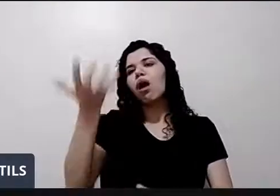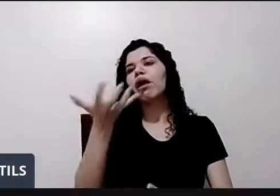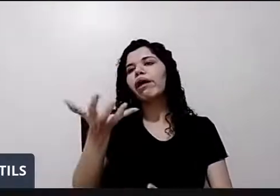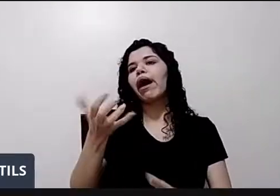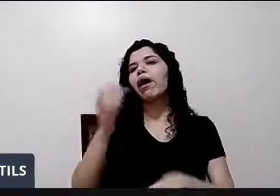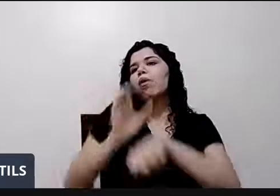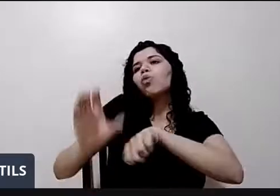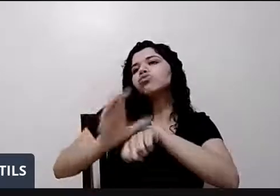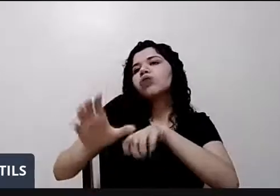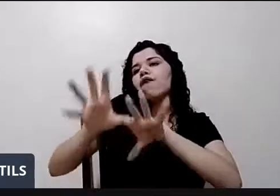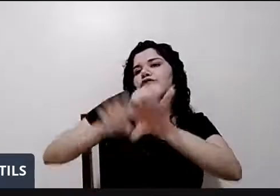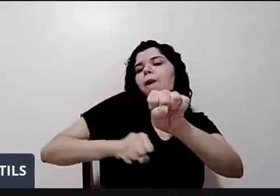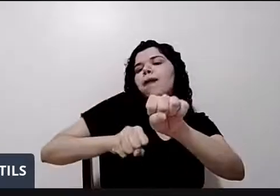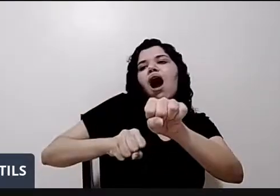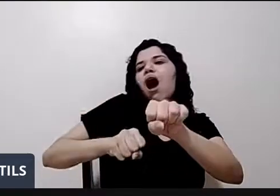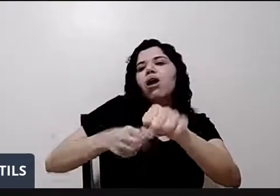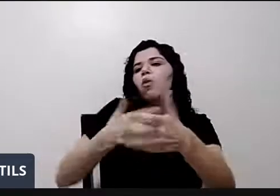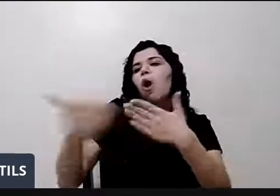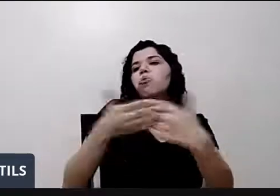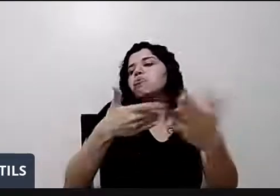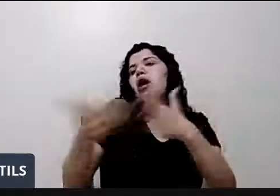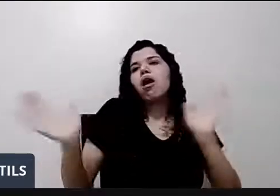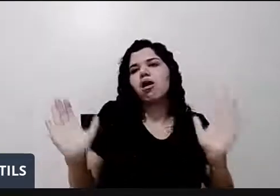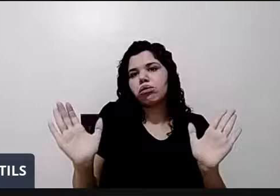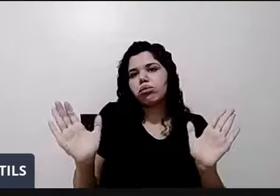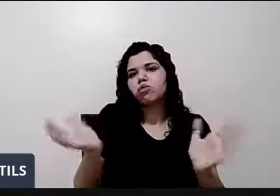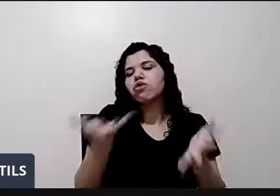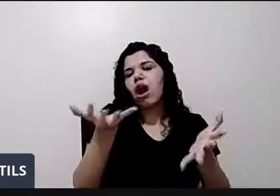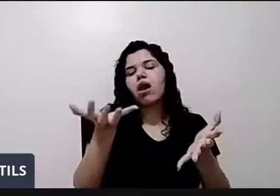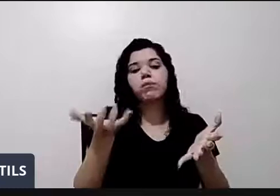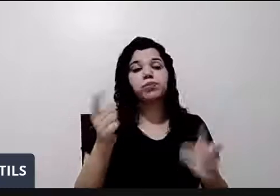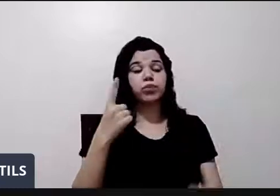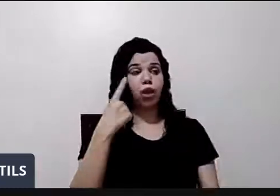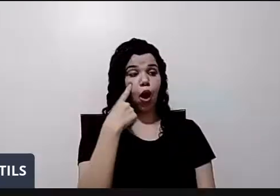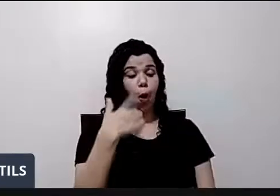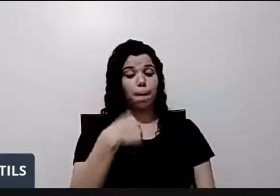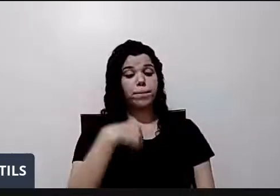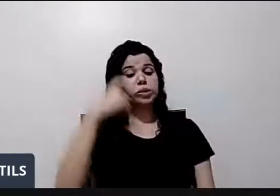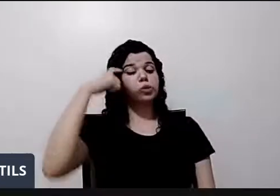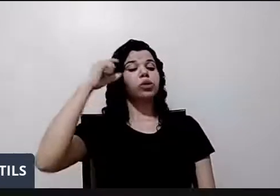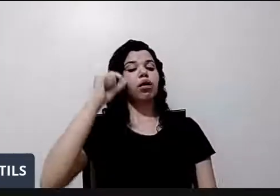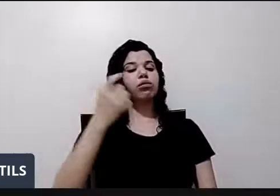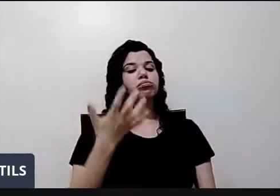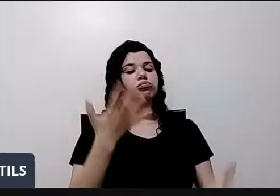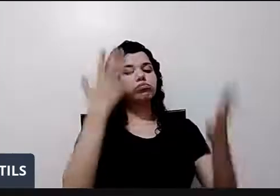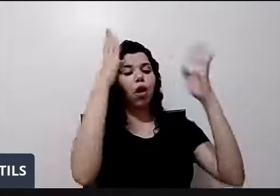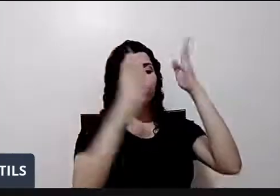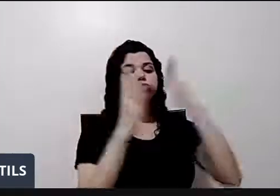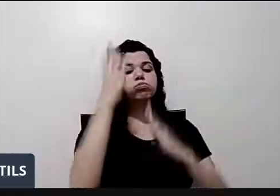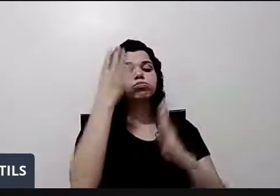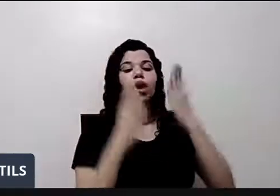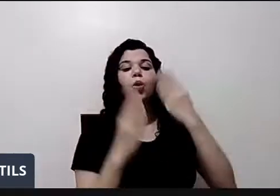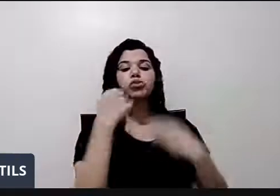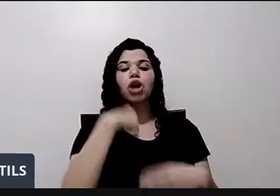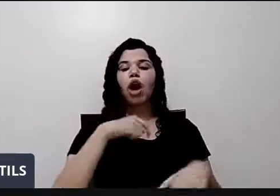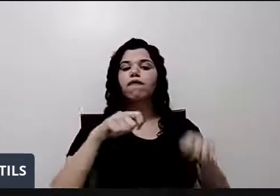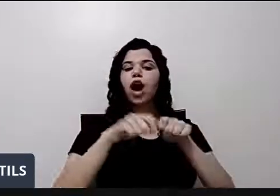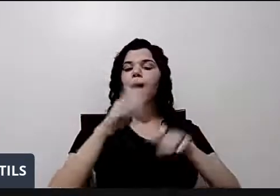Perfeito, vamos lá. Eu penso, eu estou fazendo aula de biologia, que é a minha matéria, e eu penso sempre preparar você